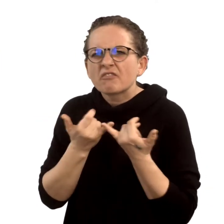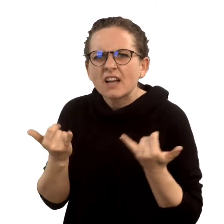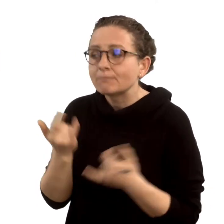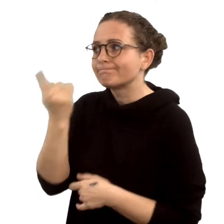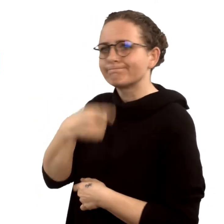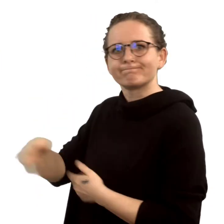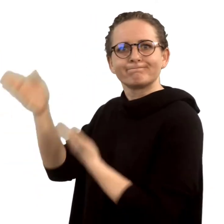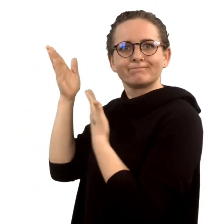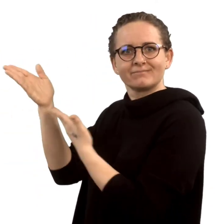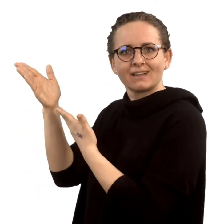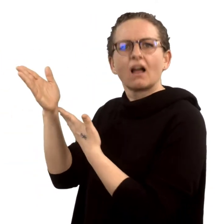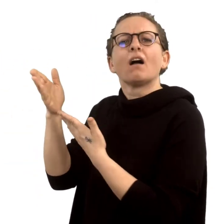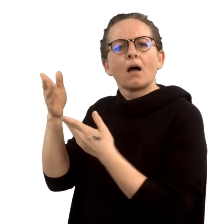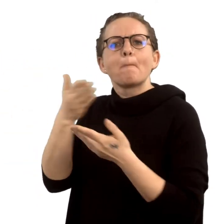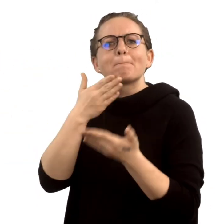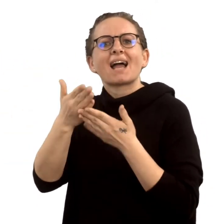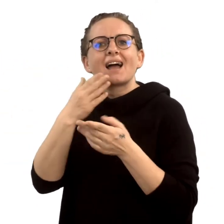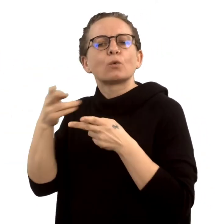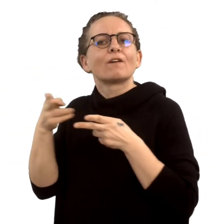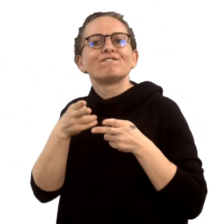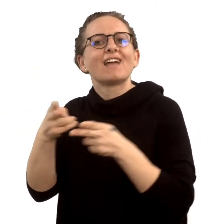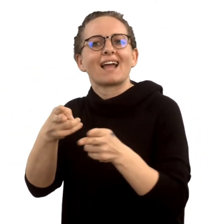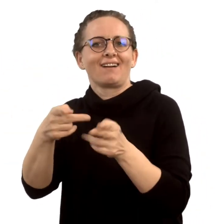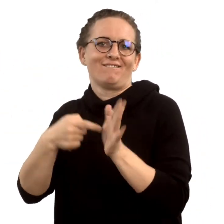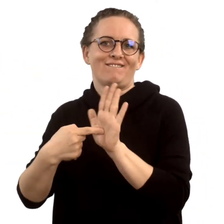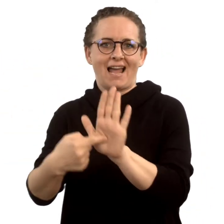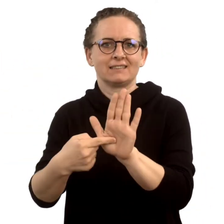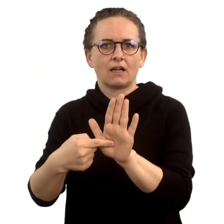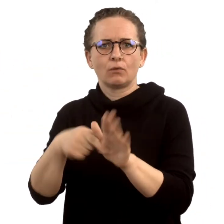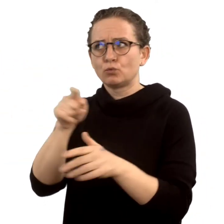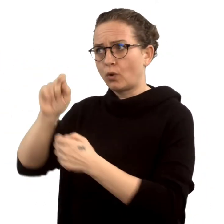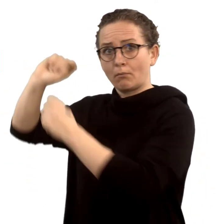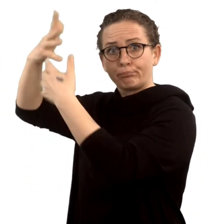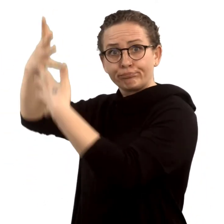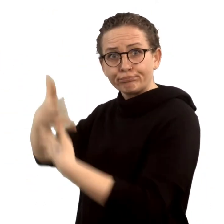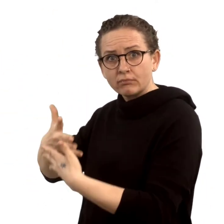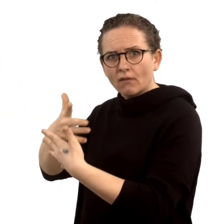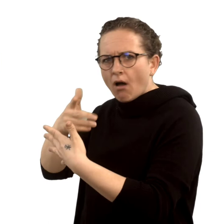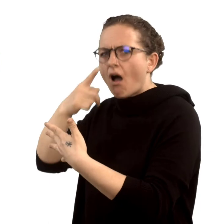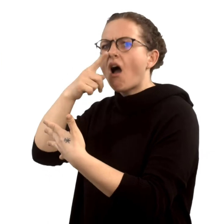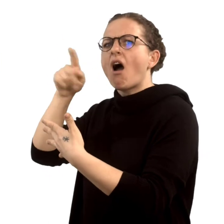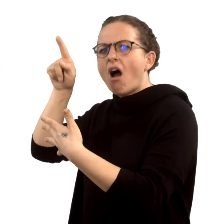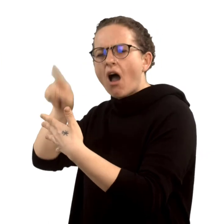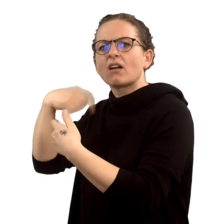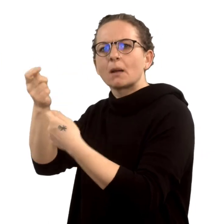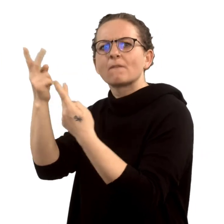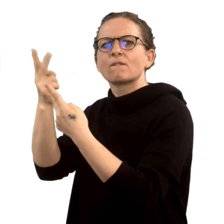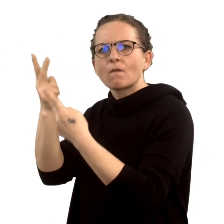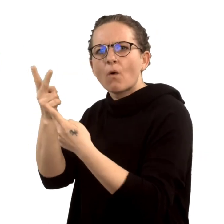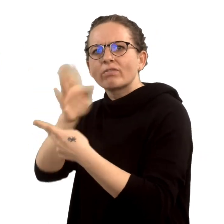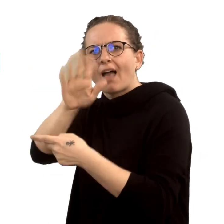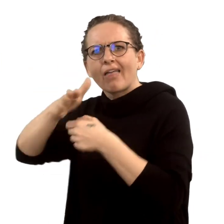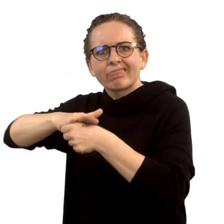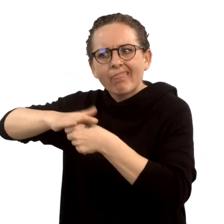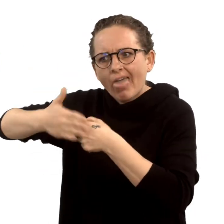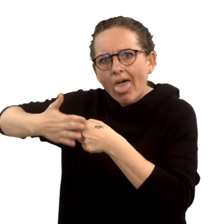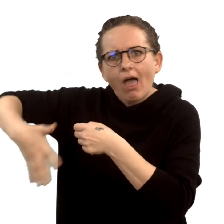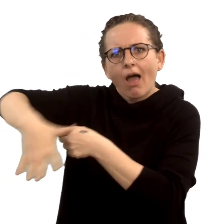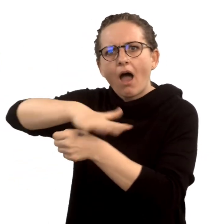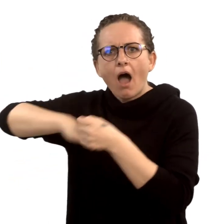Sie haben zum Beispiel noch offene Fragen zu Beruf und Weiterbildung und möchten dazu persönlich beraten werden? Im